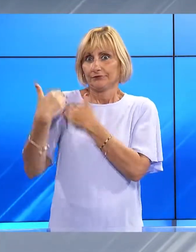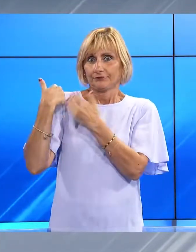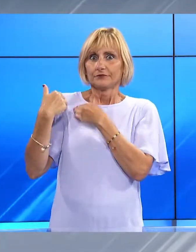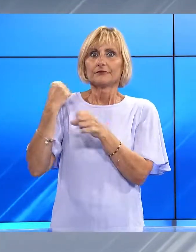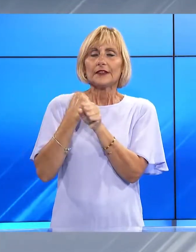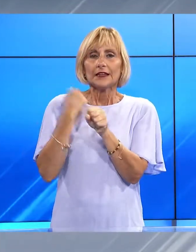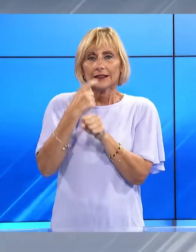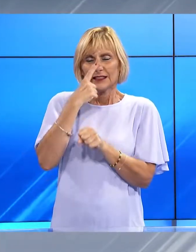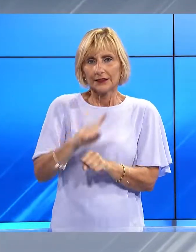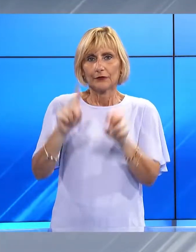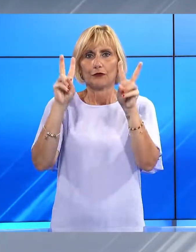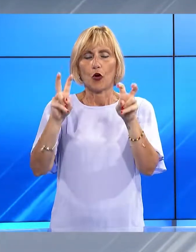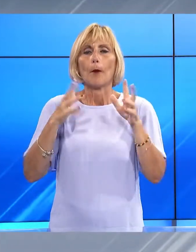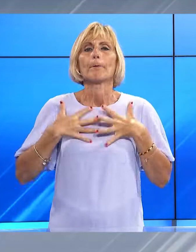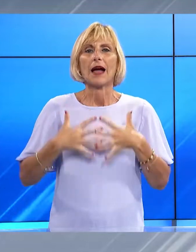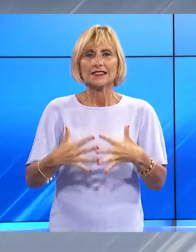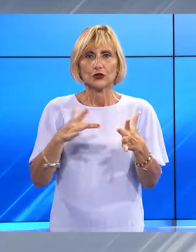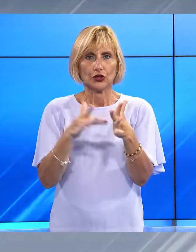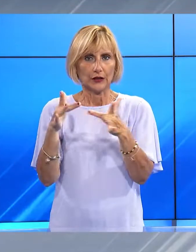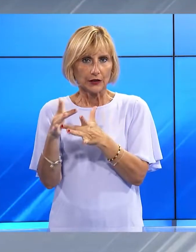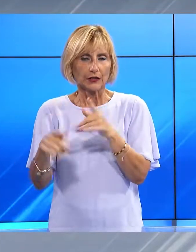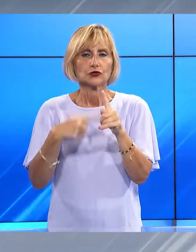come La Passione di Cristo e i Due Papi.